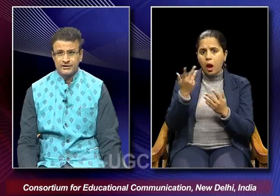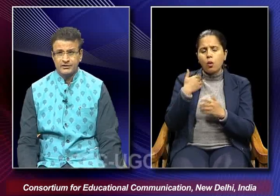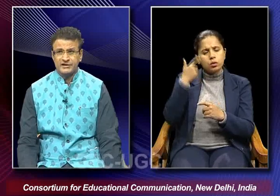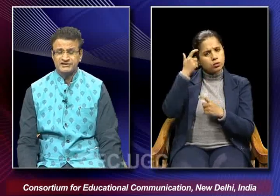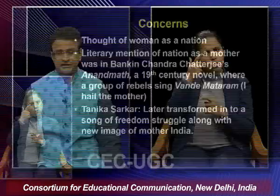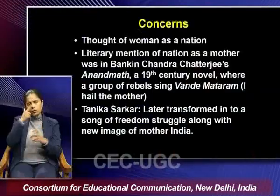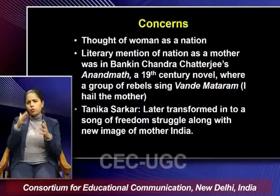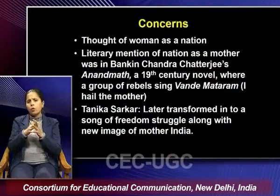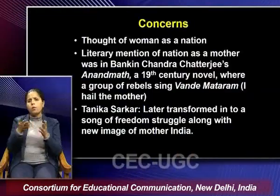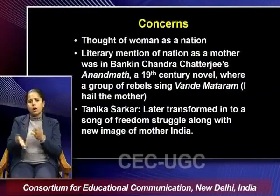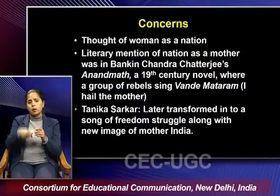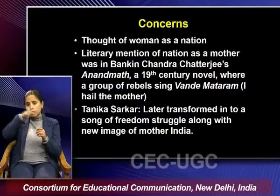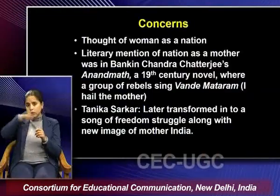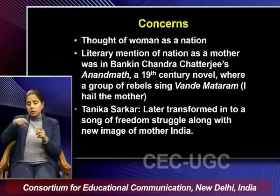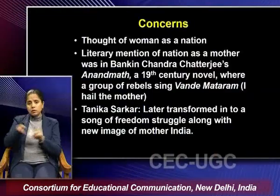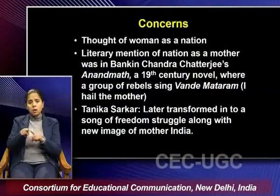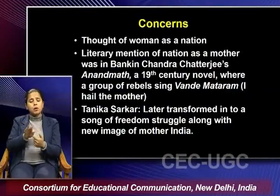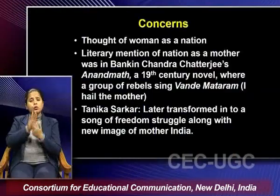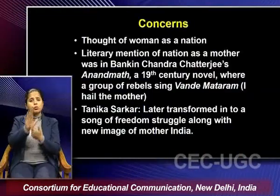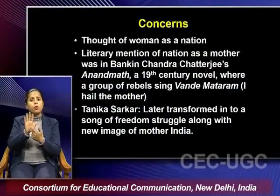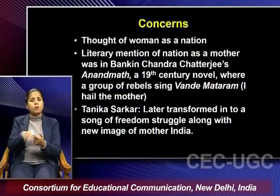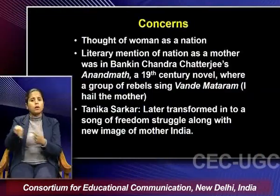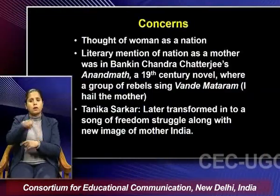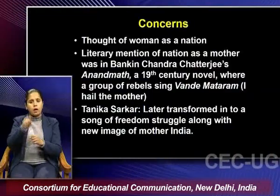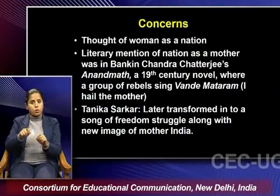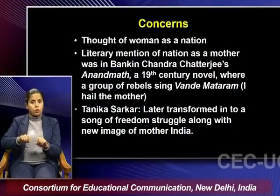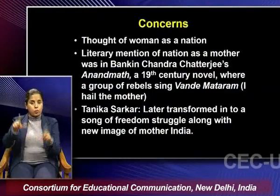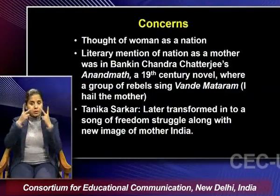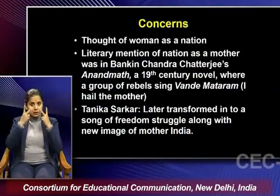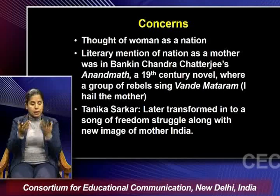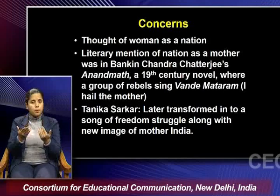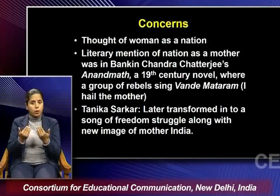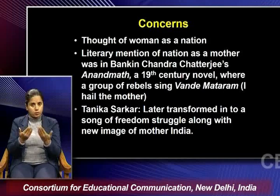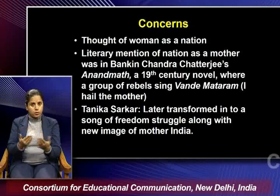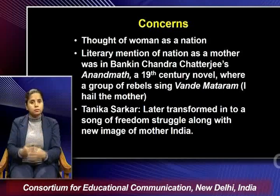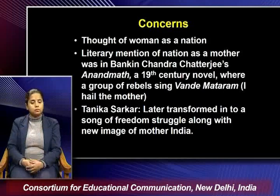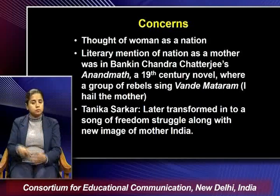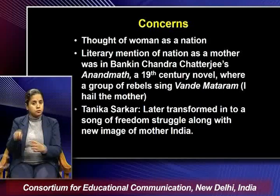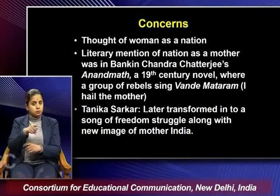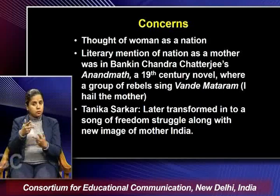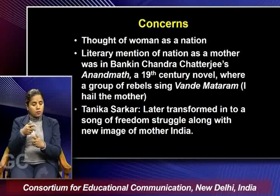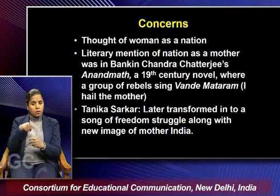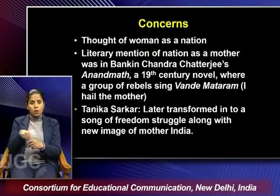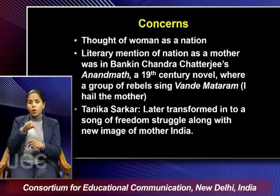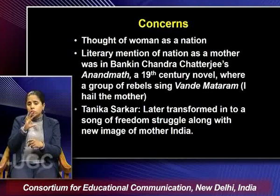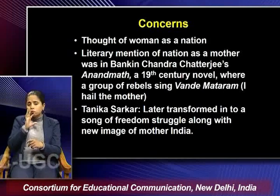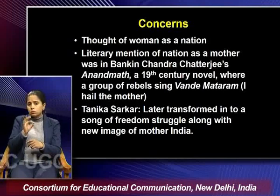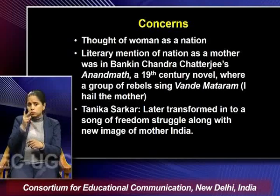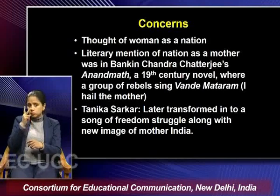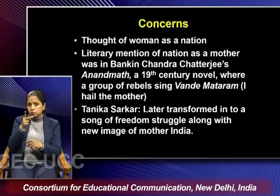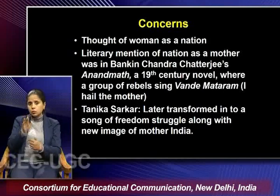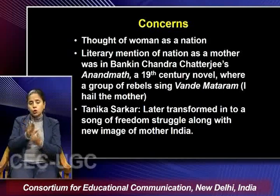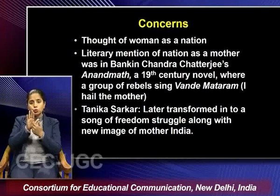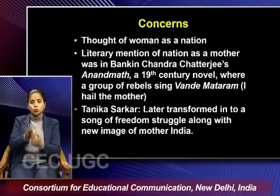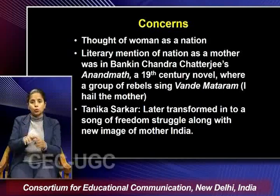of women as a nation is being particularly shown as you can see on the screen as well the mention of